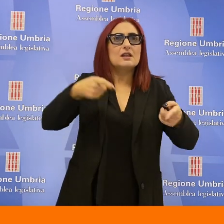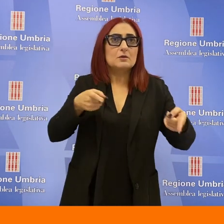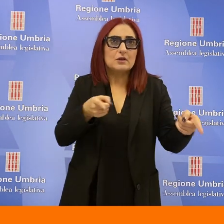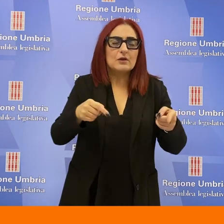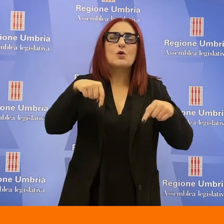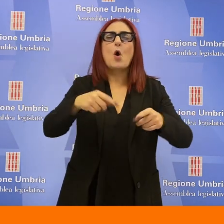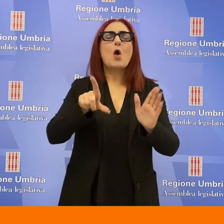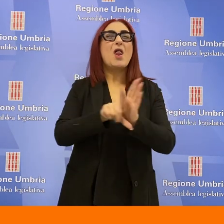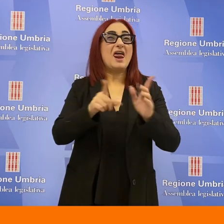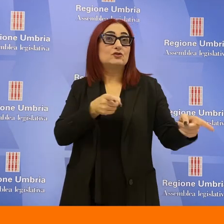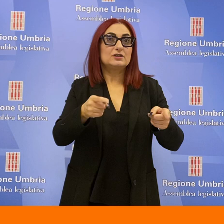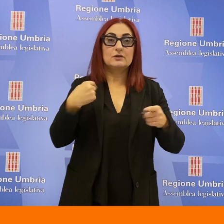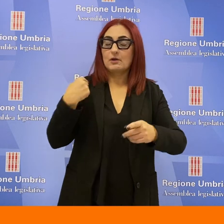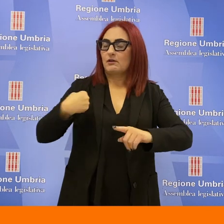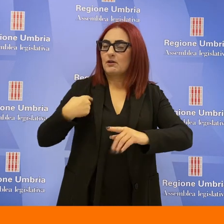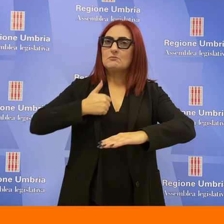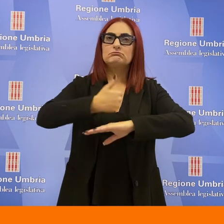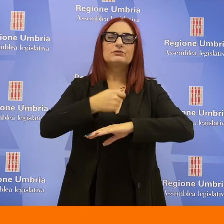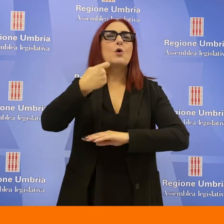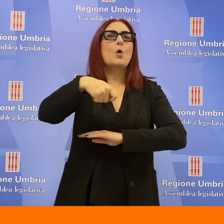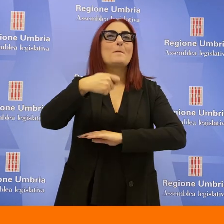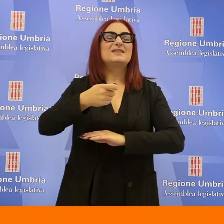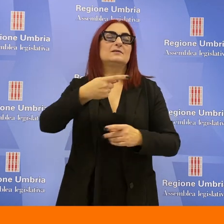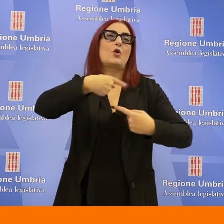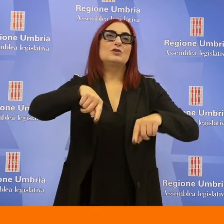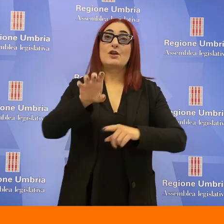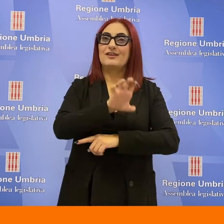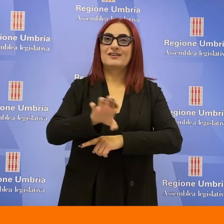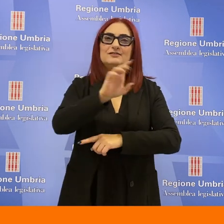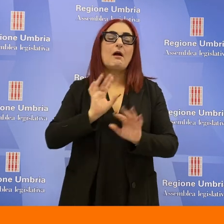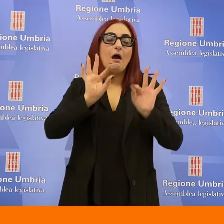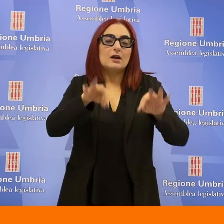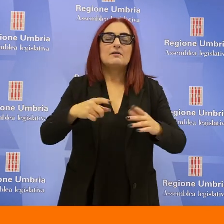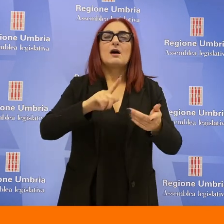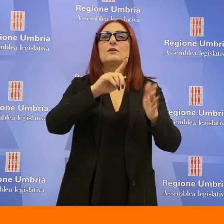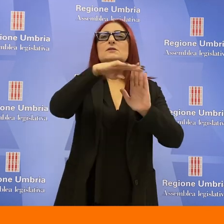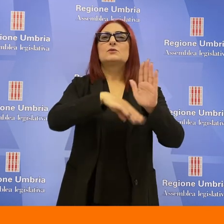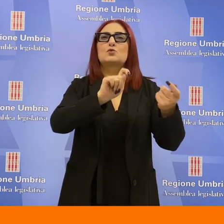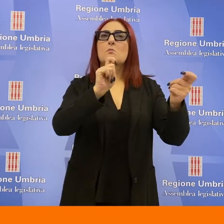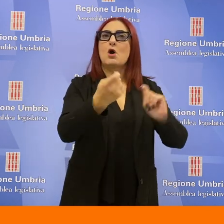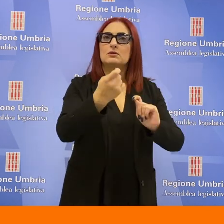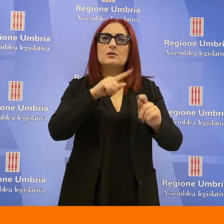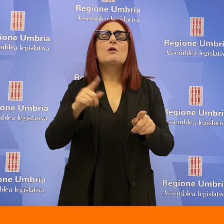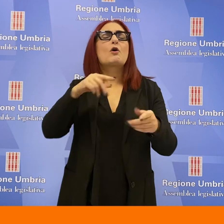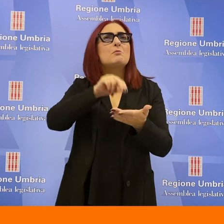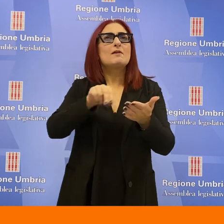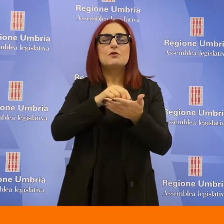consigliatura, in questa legislatura, dove ho avuto l'onore di presiedere come Presidente del Consiglio regionale, sia arrivati alla modifica dello statuto attraverso un voto